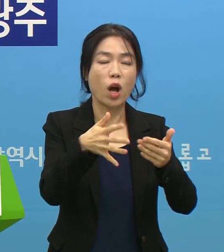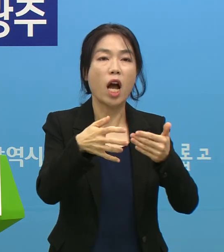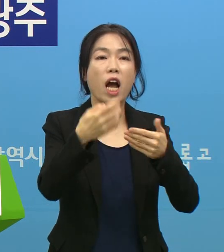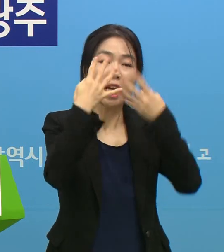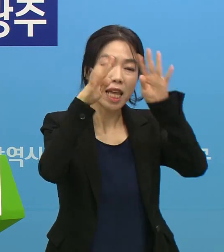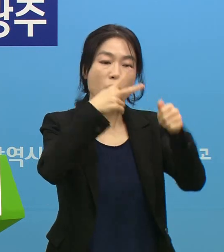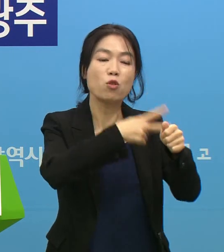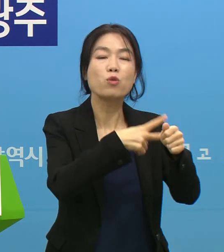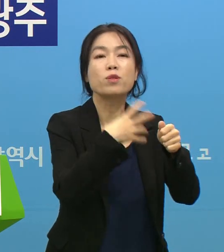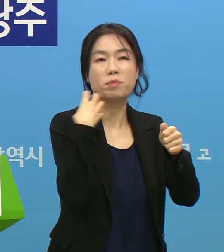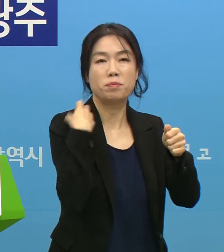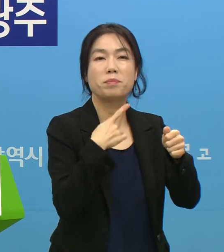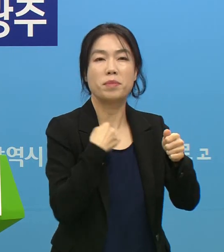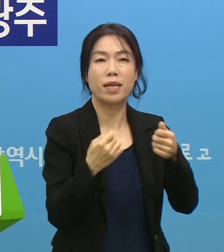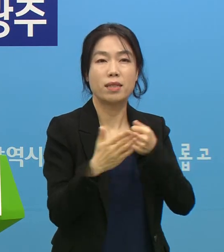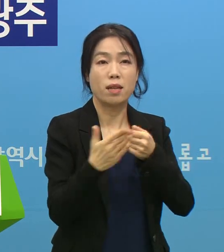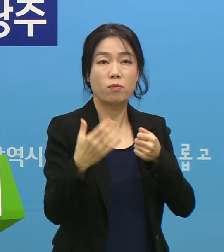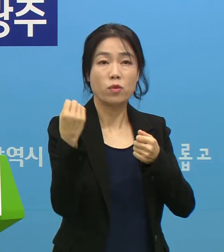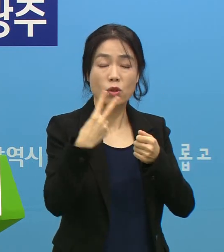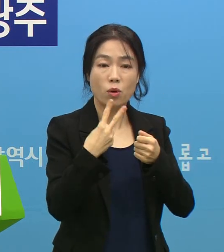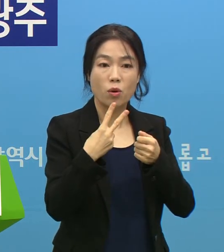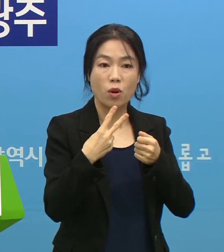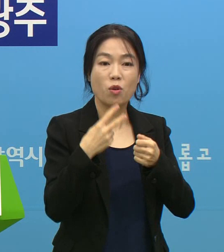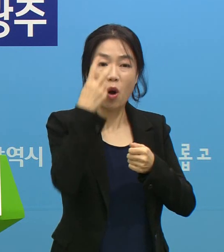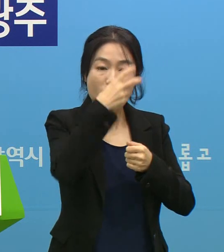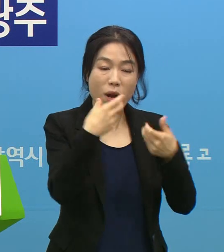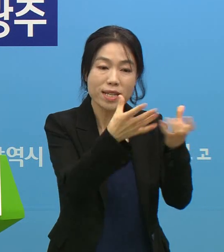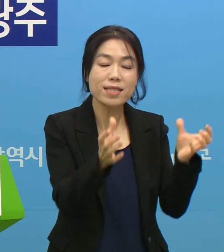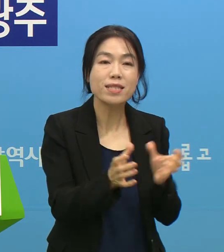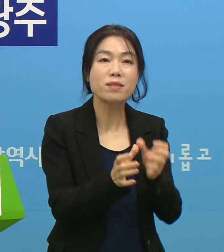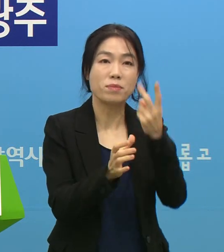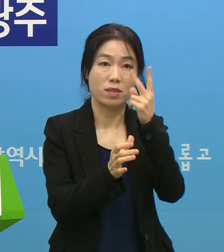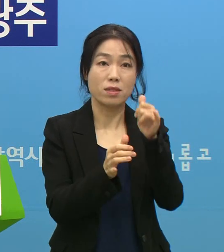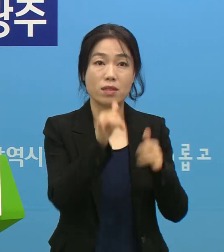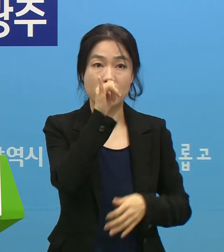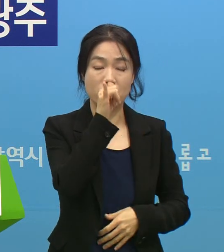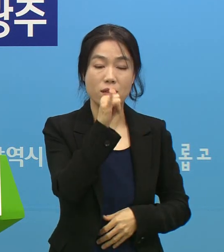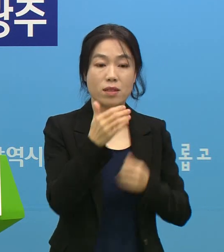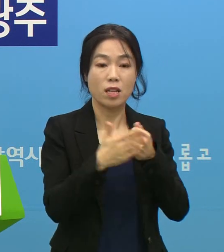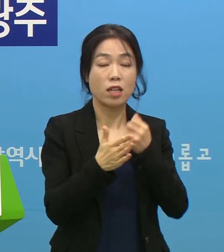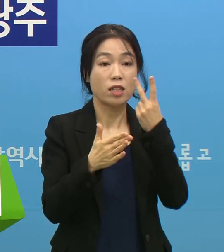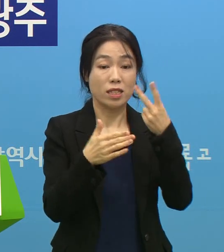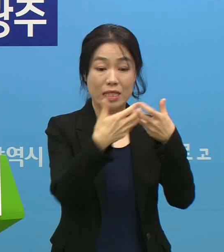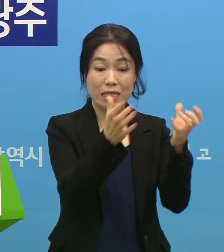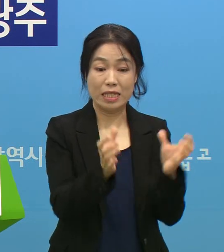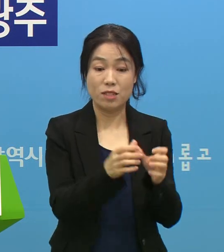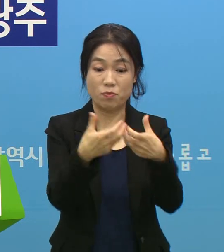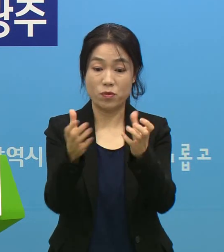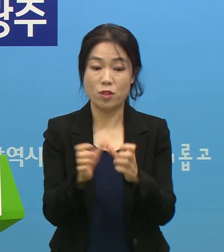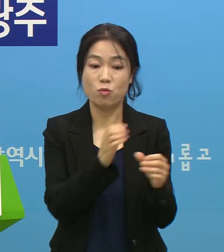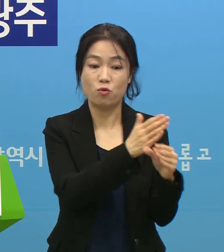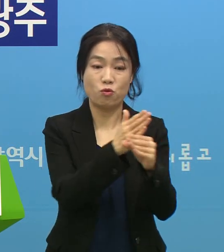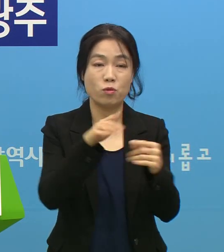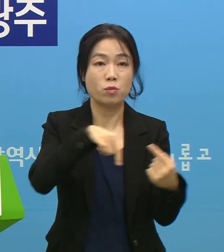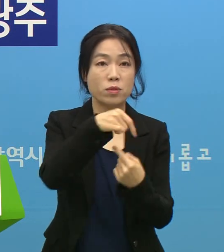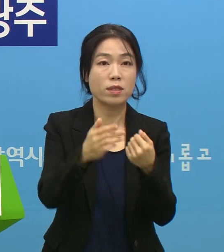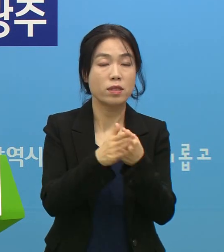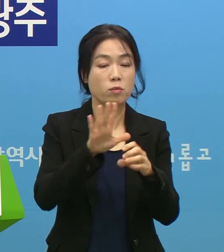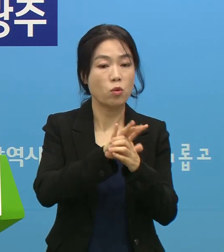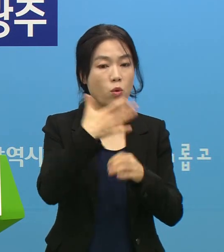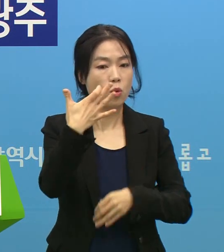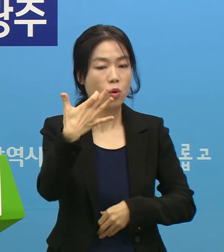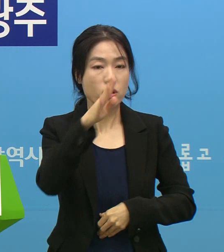관리를 해오셨고 또 감염관리팀이 있습니다. 양 대학에는. 그 팀을 중심으로 운영되고 있기 때문에 코로나